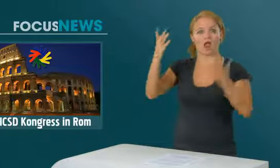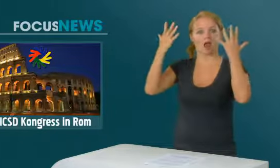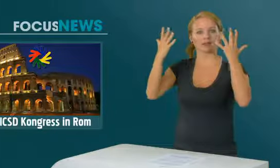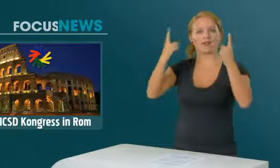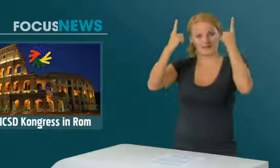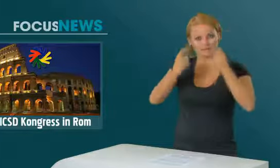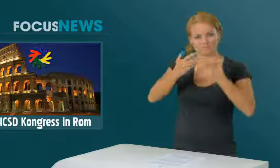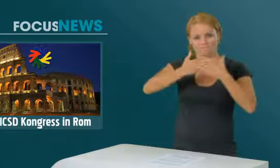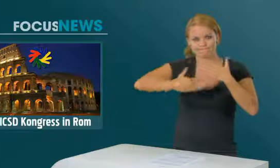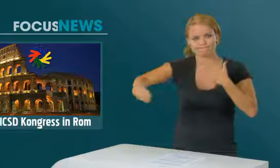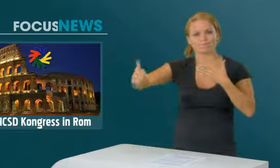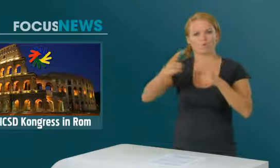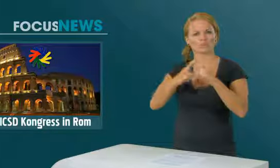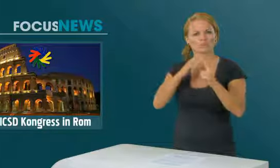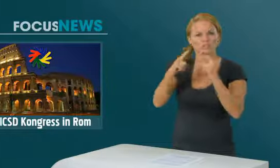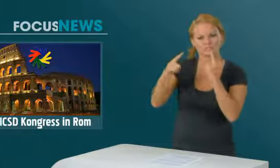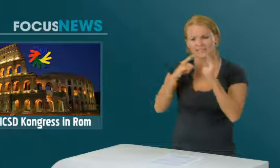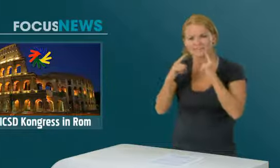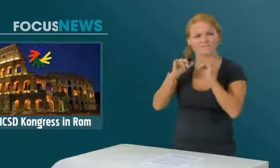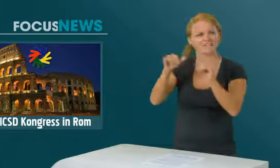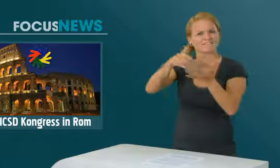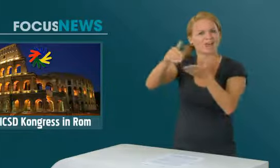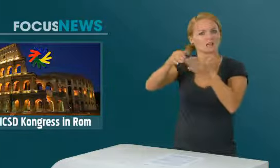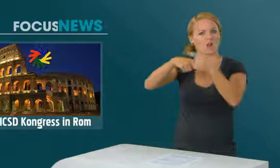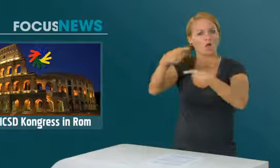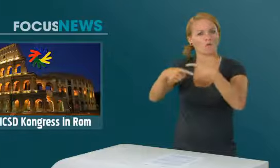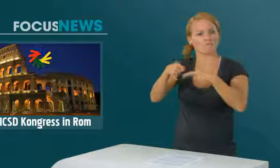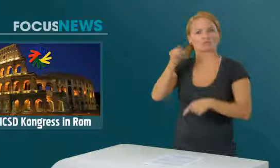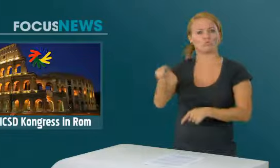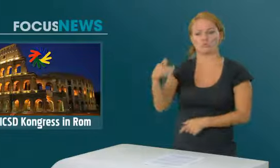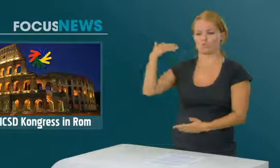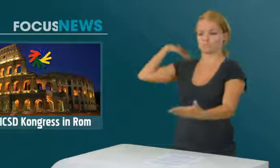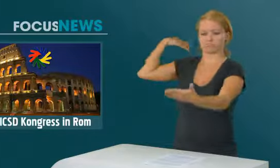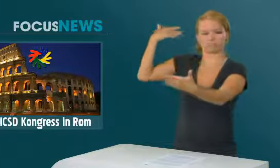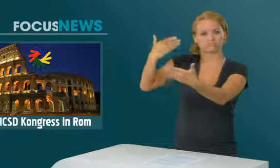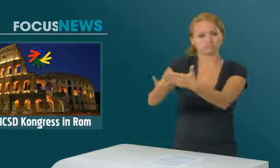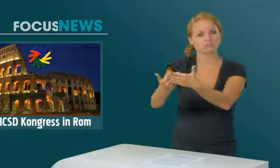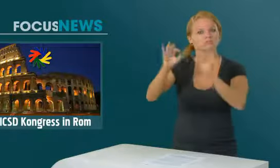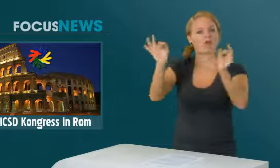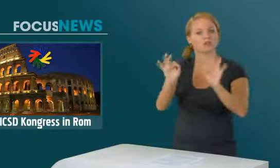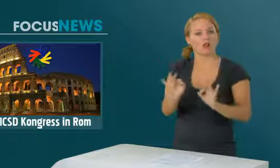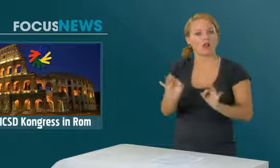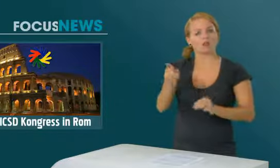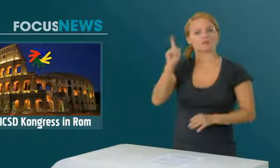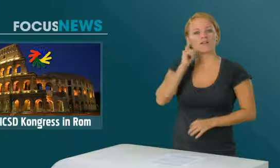Rom. Nun wird endlich über den weiteren Verlauf der Deaflympics diskutiert und es stehen Entscheidungen an.